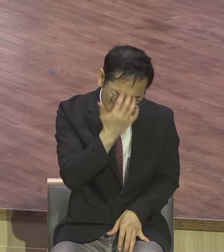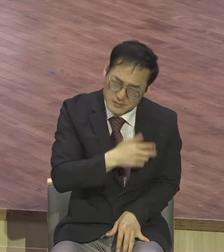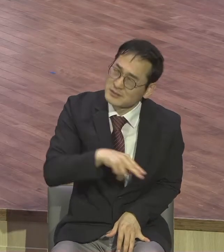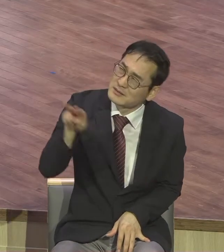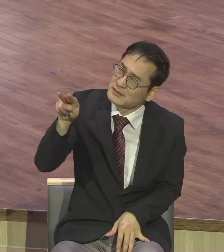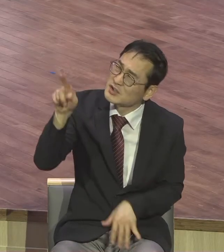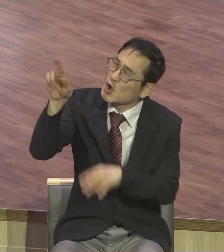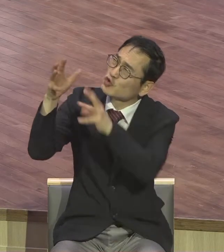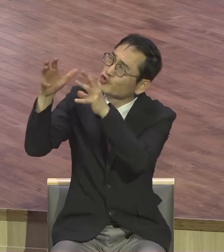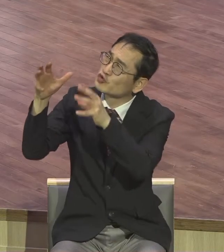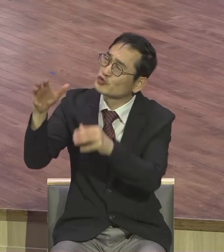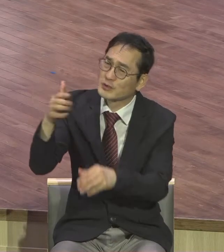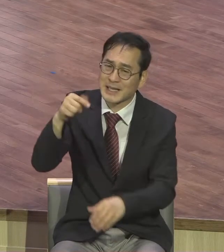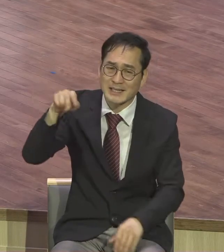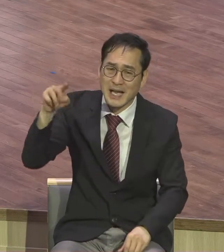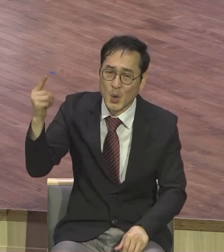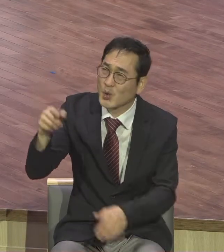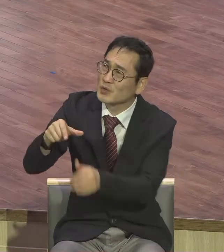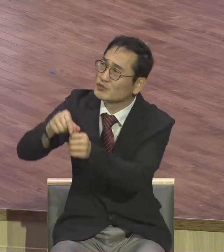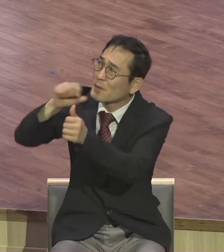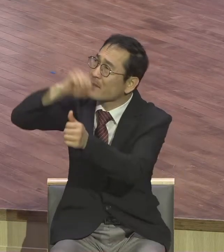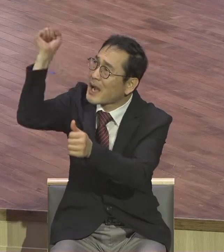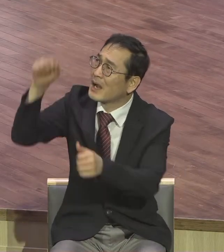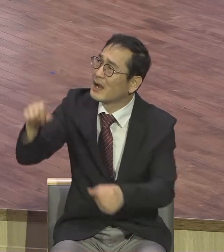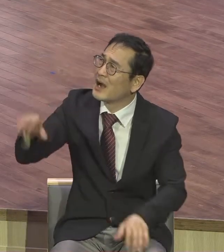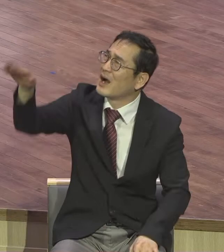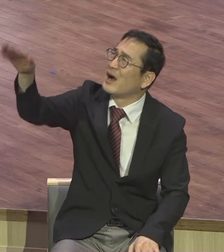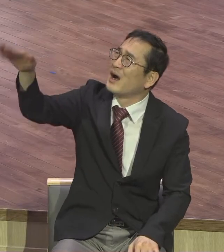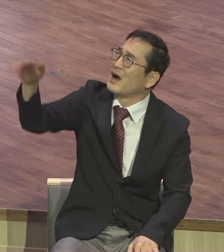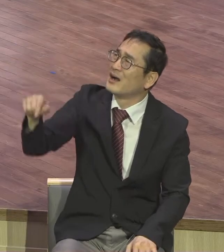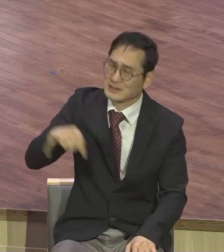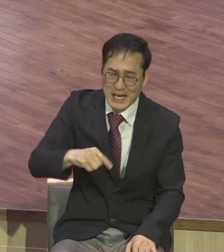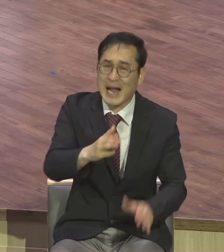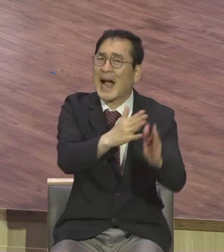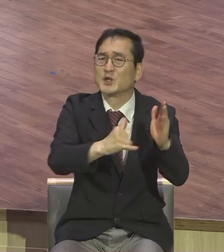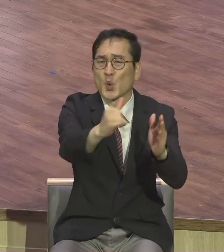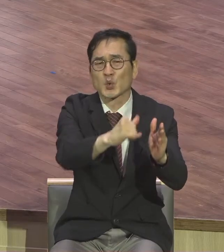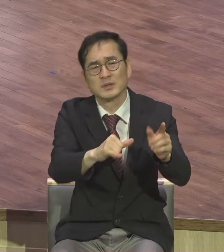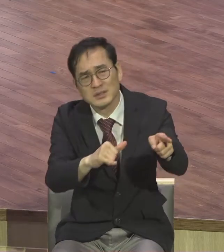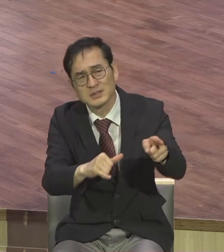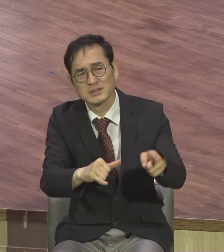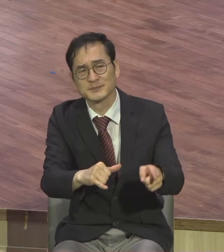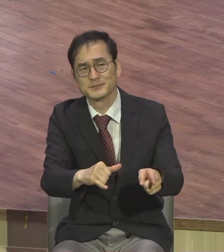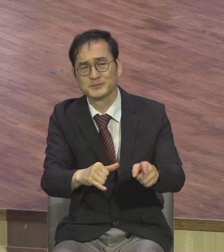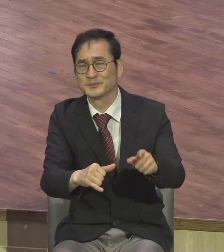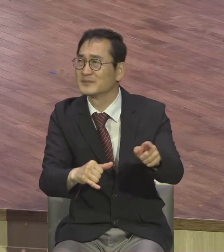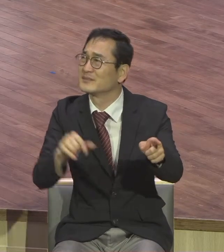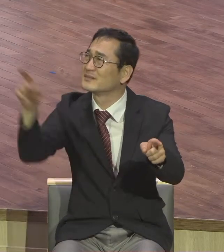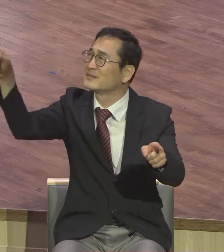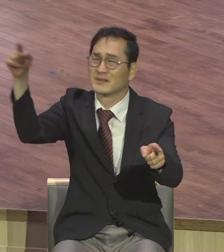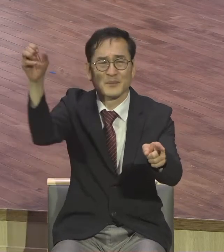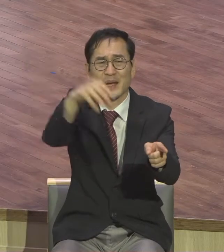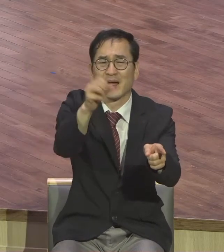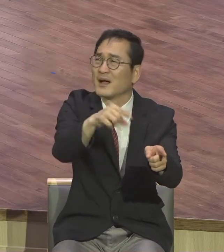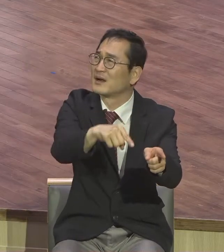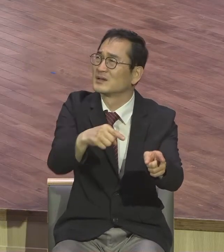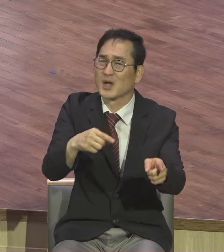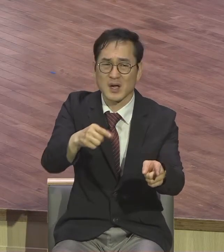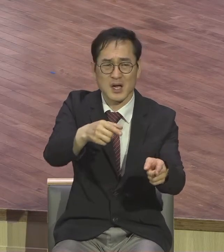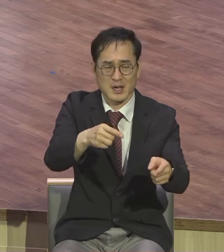줬구나 원망할 거 아니에요 여러분 안 보니까 다행이지만 천국은 지옥 보이면 지옥 보이면 뭐지 그게